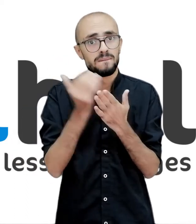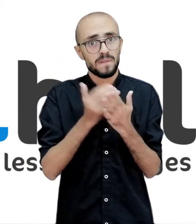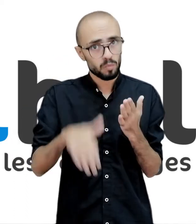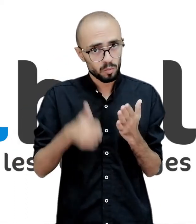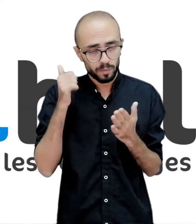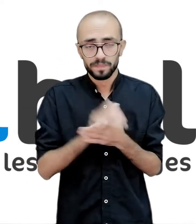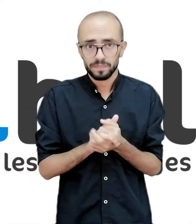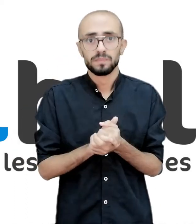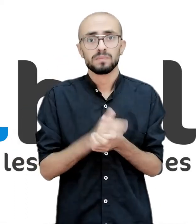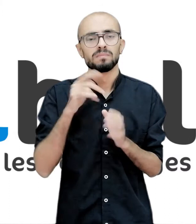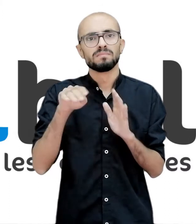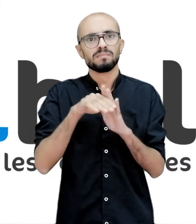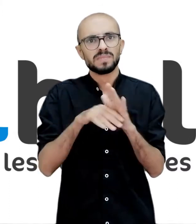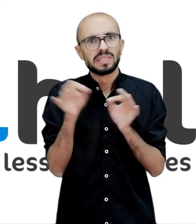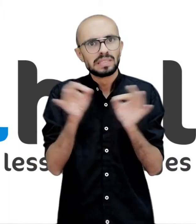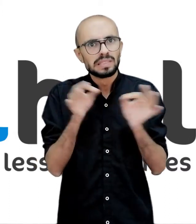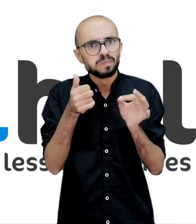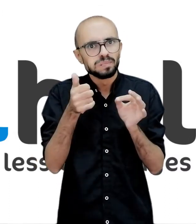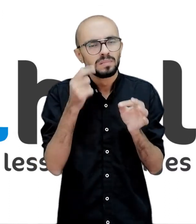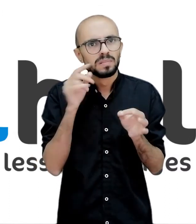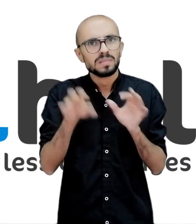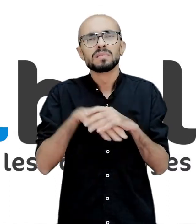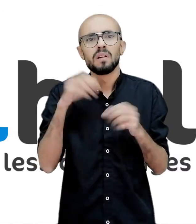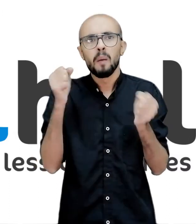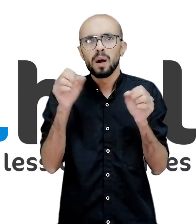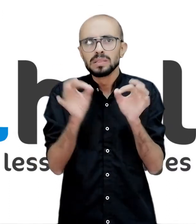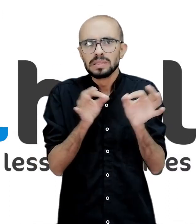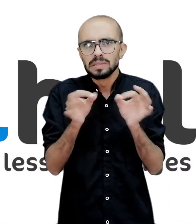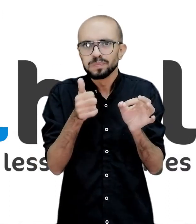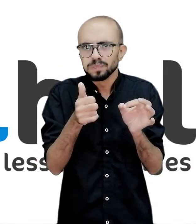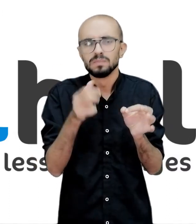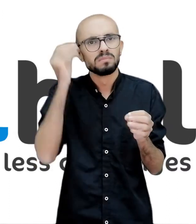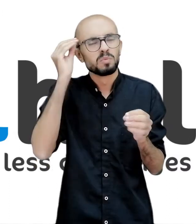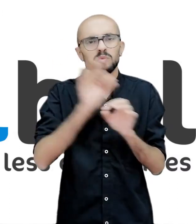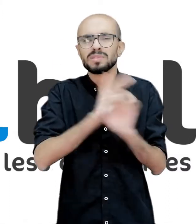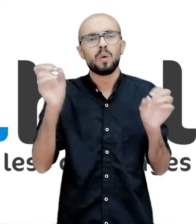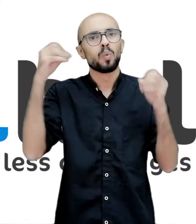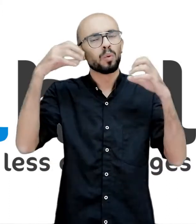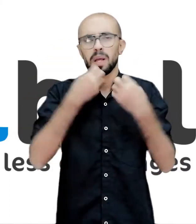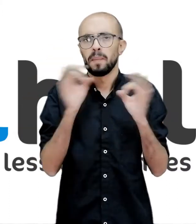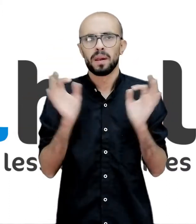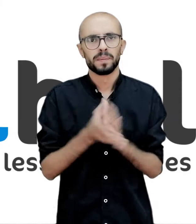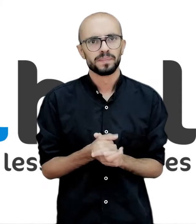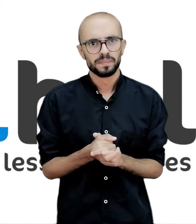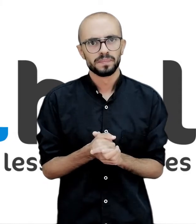الكهرباء إمكانية ترشيد ومراقبة استهلاكك لكل الأجهزة الكهربائية والإضاءة في منزلك